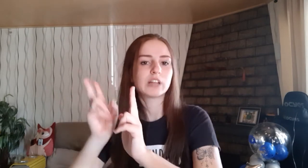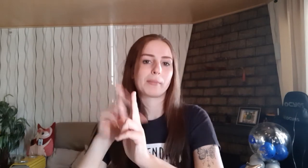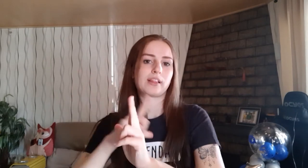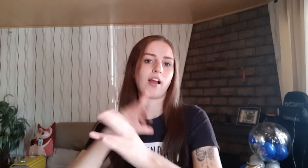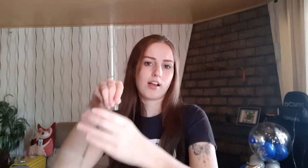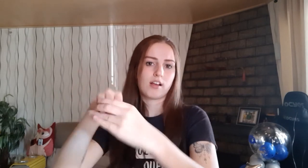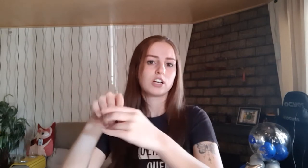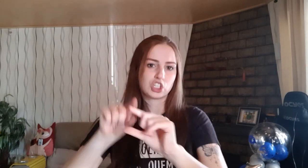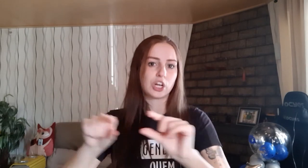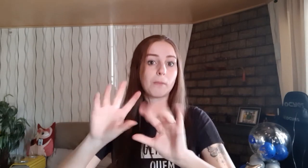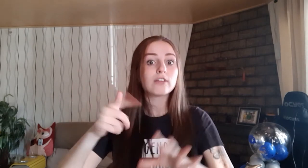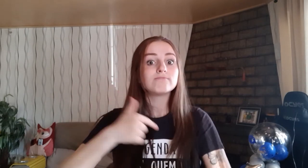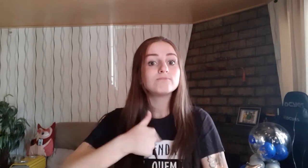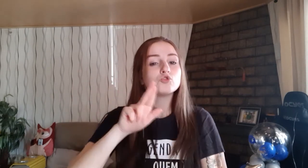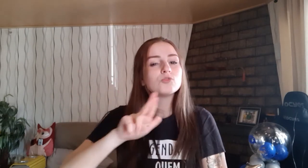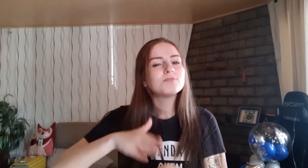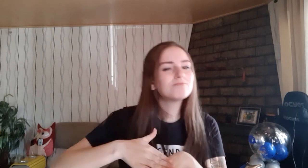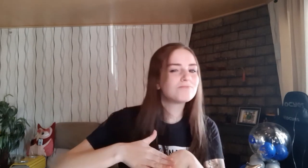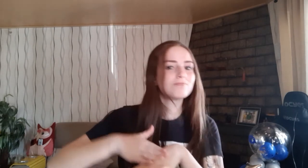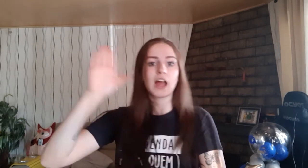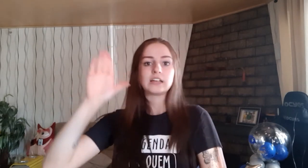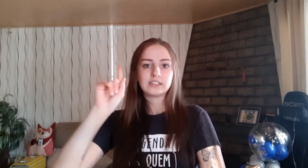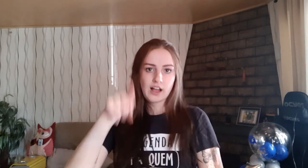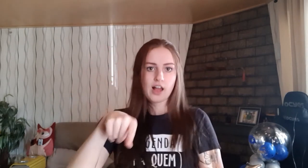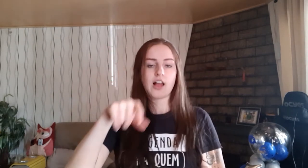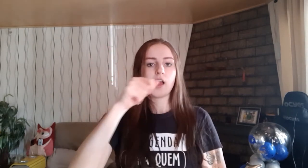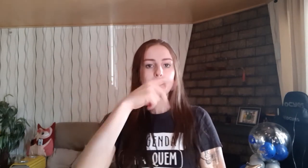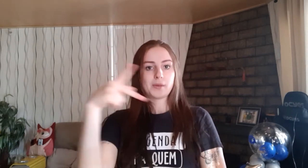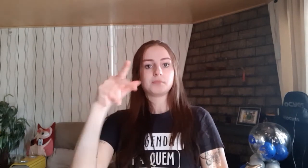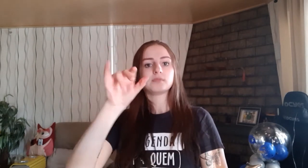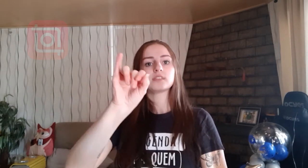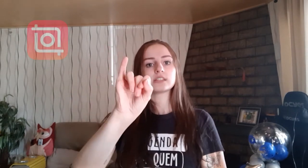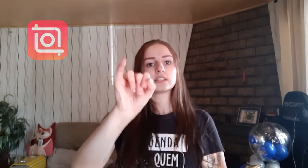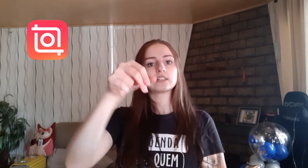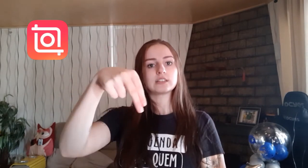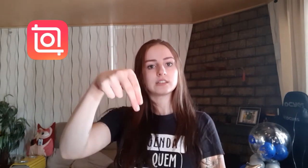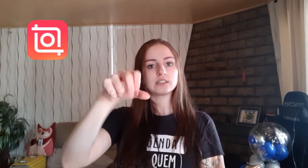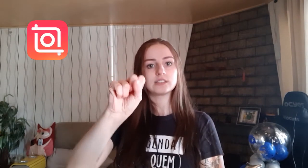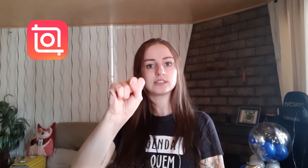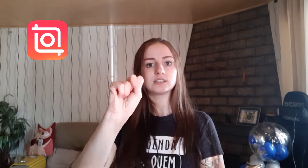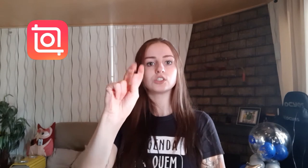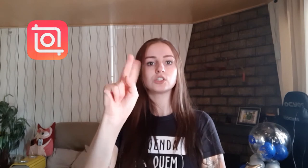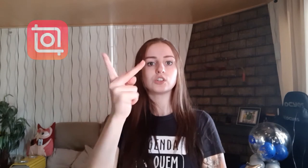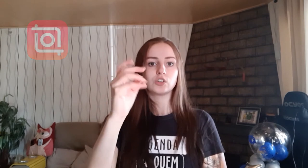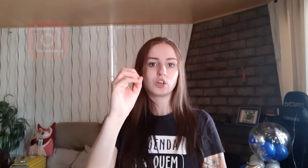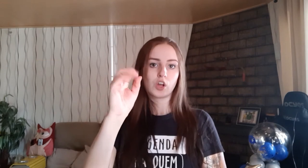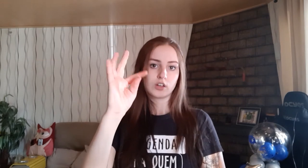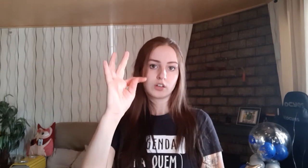aplicativo de edição de vídeo tem possibilidade de colocar a legenda Mas o que eu mais uso é o InShot